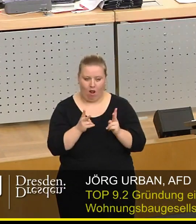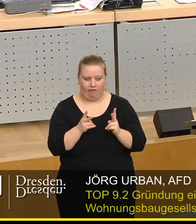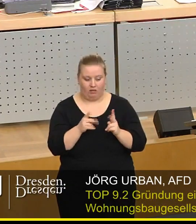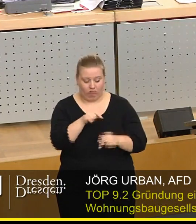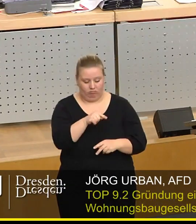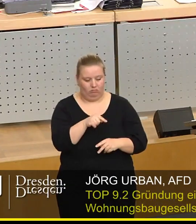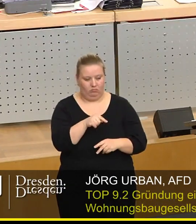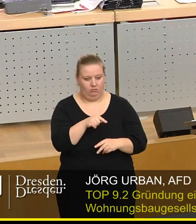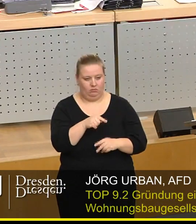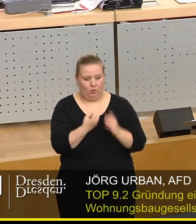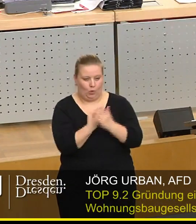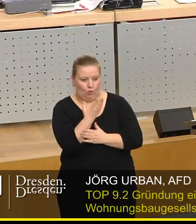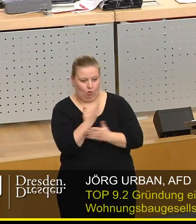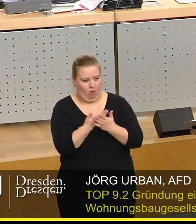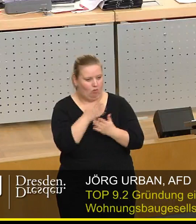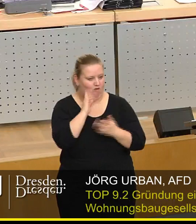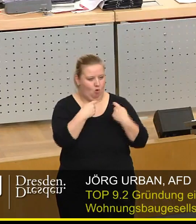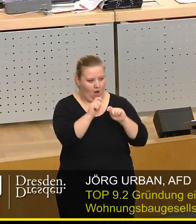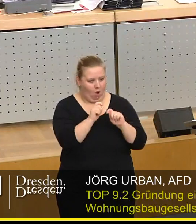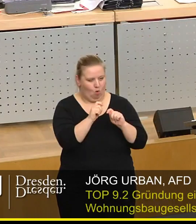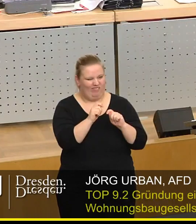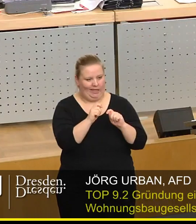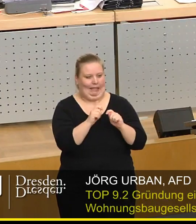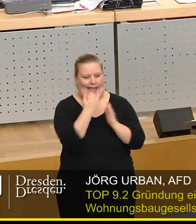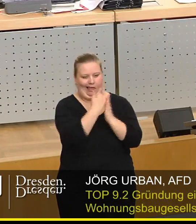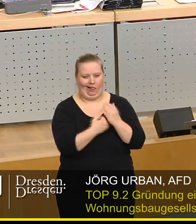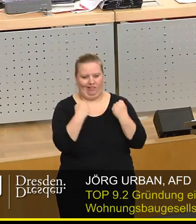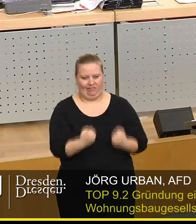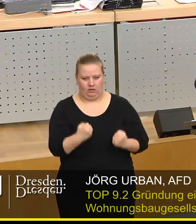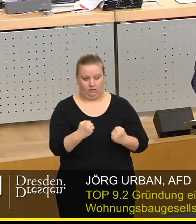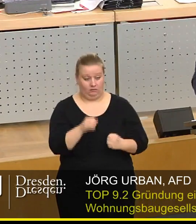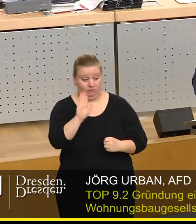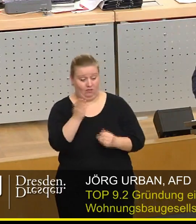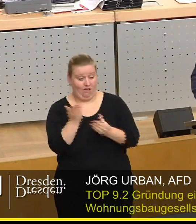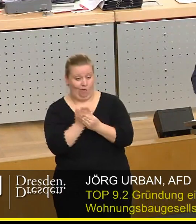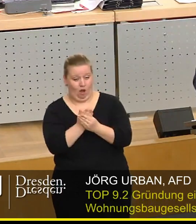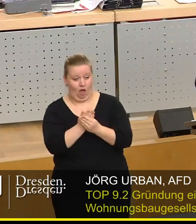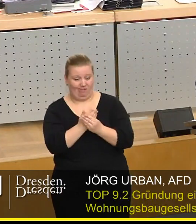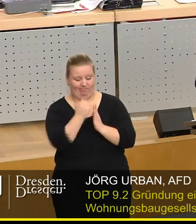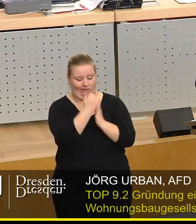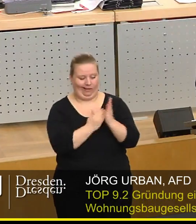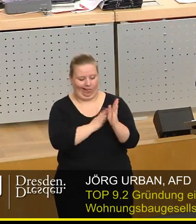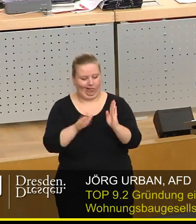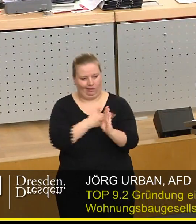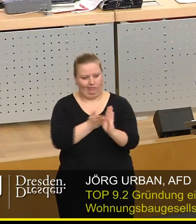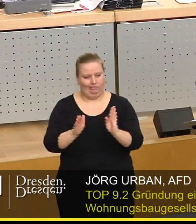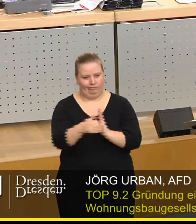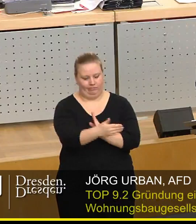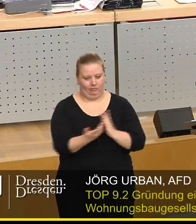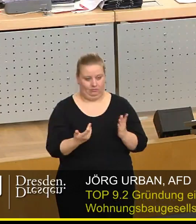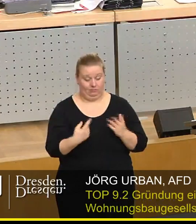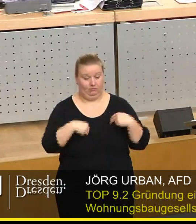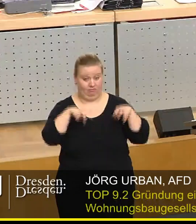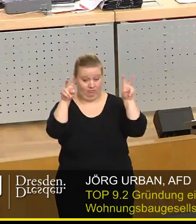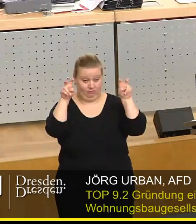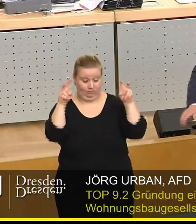Gründung von solchen Vorhaben wie die WOBA enge Grenzen. Ihre Vorlage umgeht diese Grenzen sehr kreativ. Ich